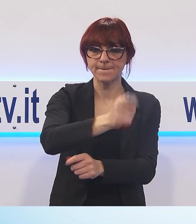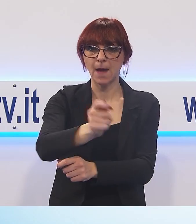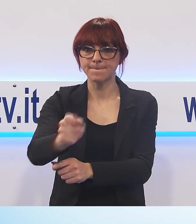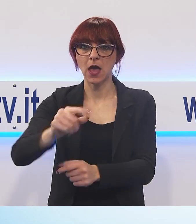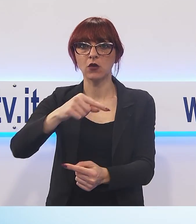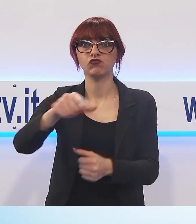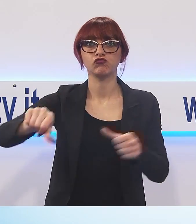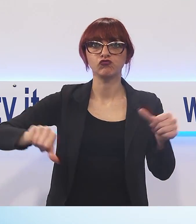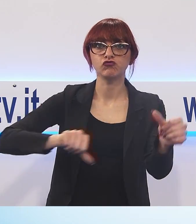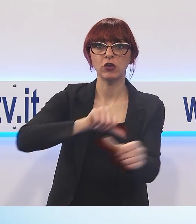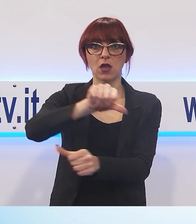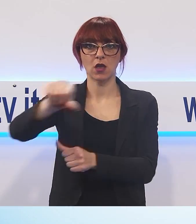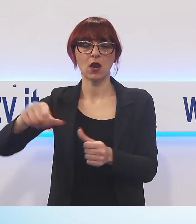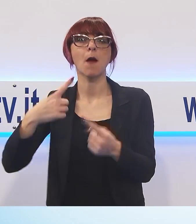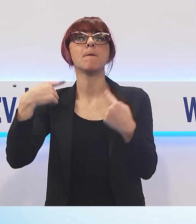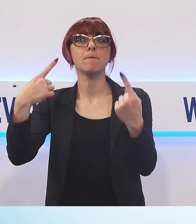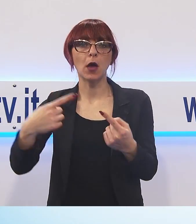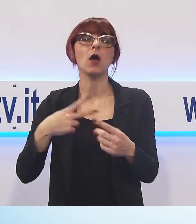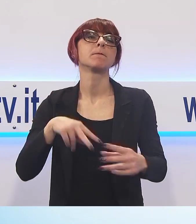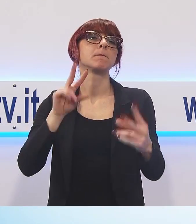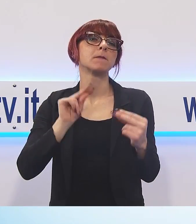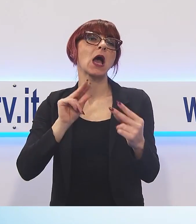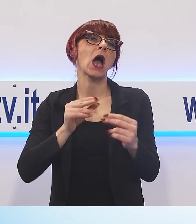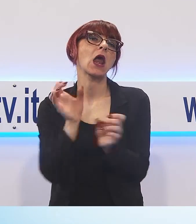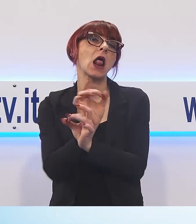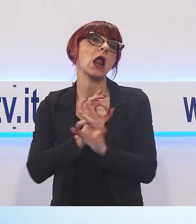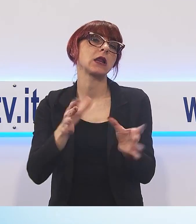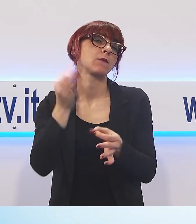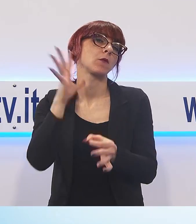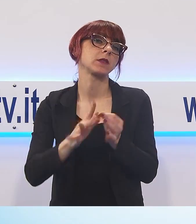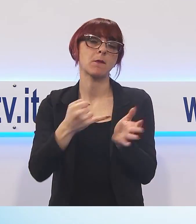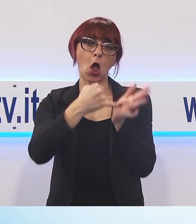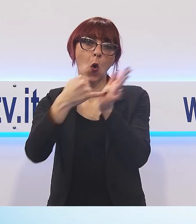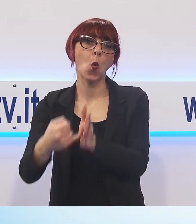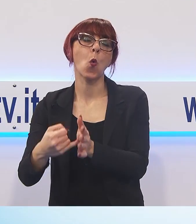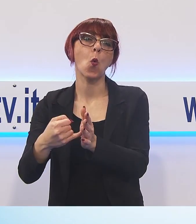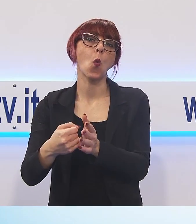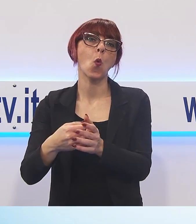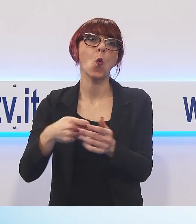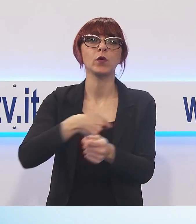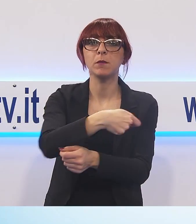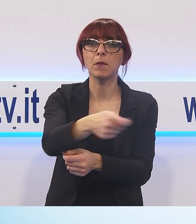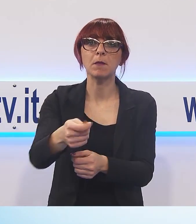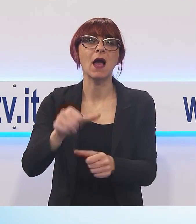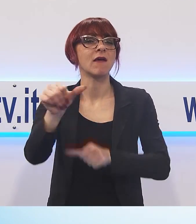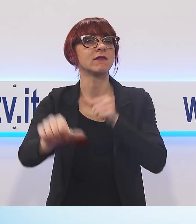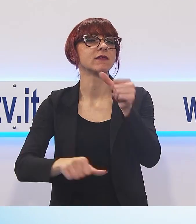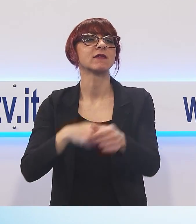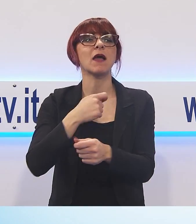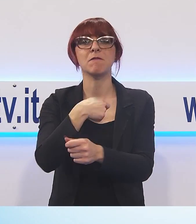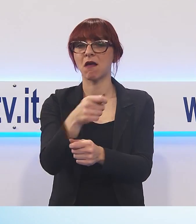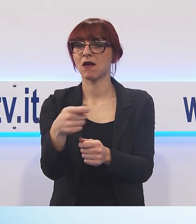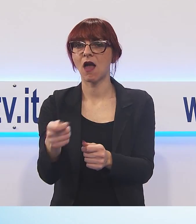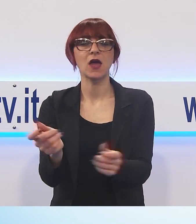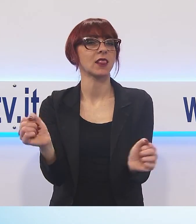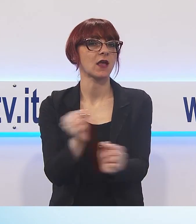Poi, fin dalla prima mano, i concorrenti possono parlare liberamente. Arrivati all'ultima, non possono scambiarsi le carte e nemmeno controllare le carte del